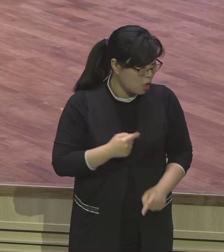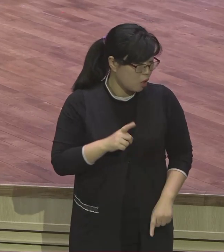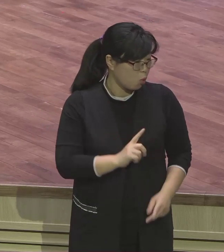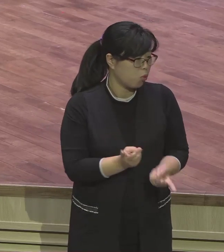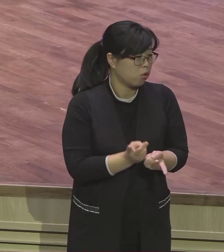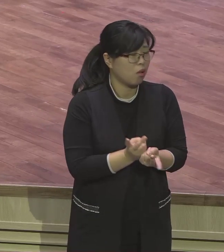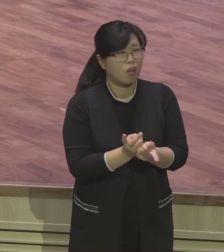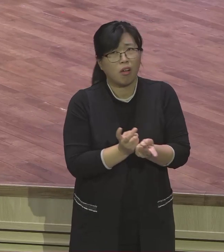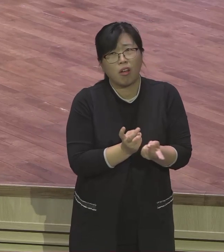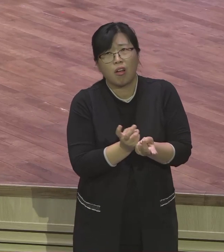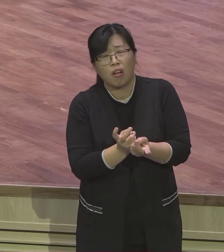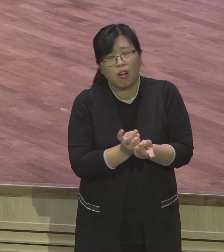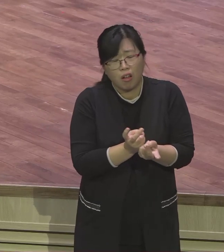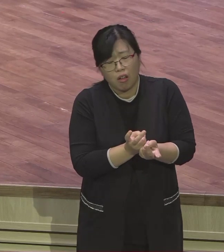참 안타깝지요. 안타깝지요.